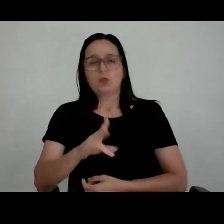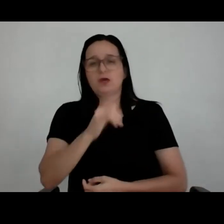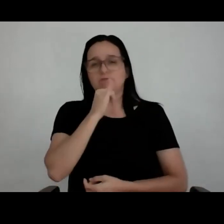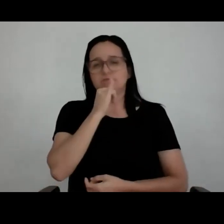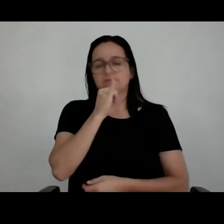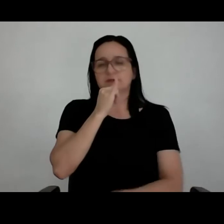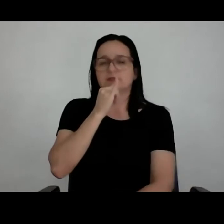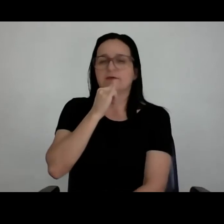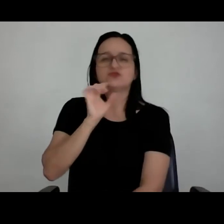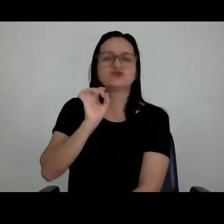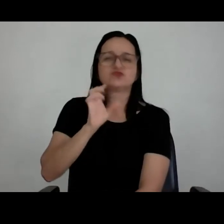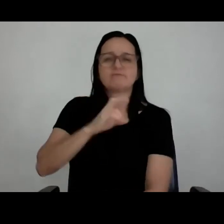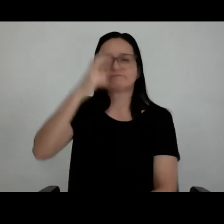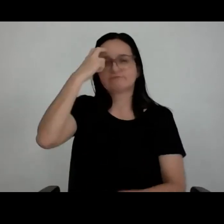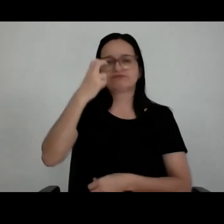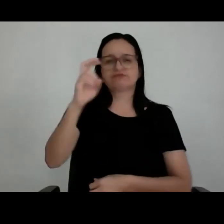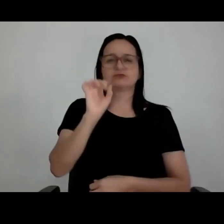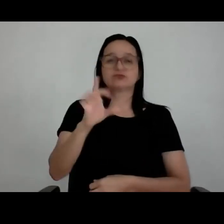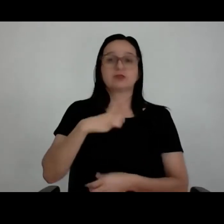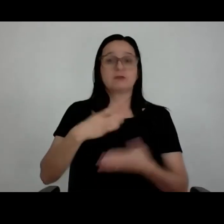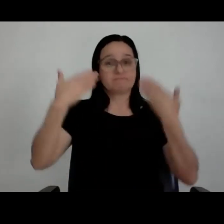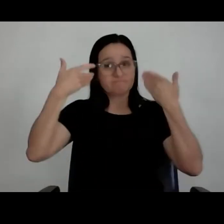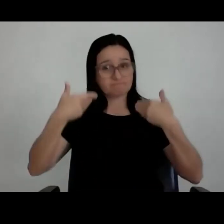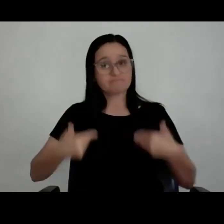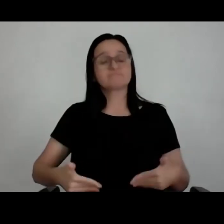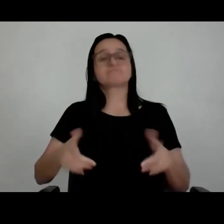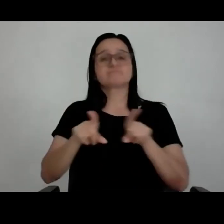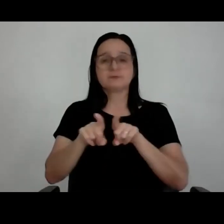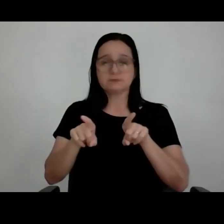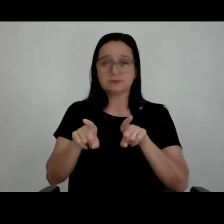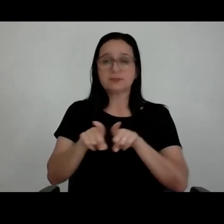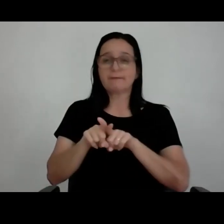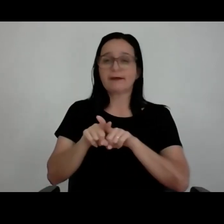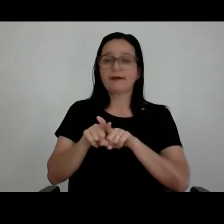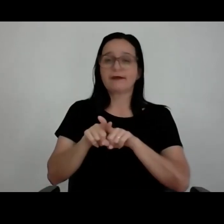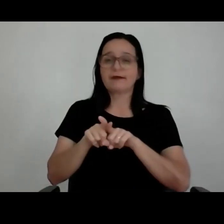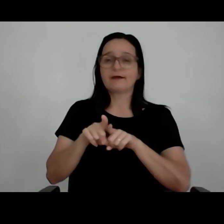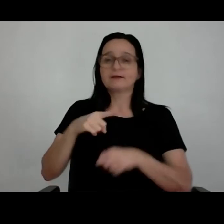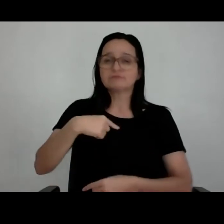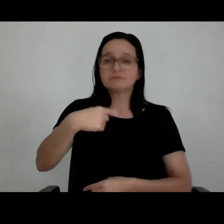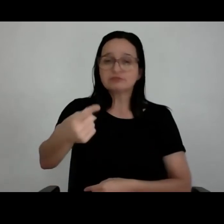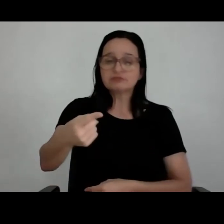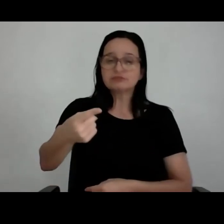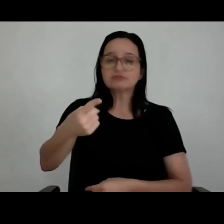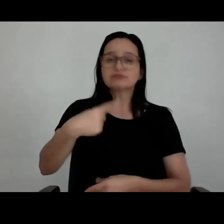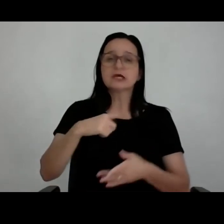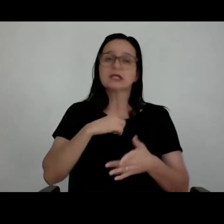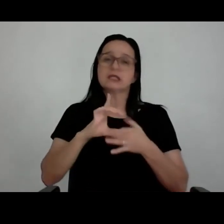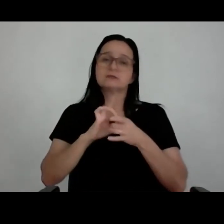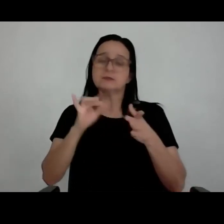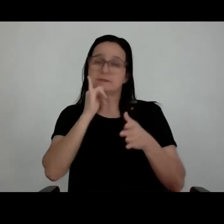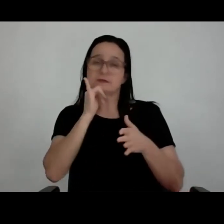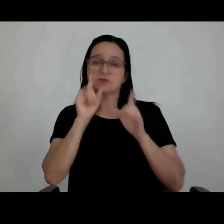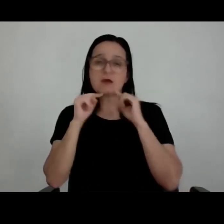intelectual. Ele é um empenho físico, é um empenho de locomoção, de disponibilidade. Você, quando vai em uma reunião com